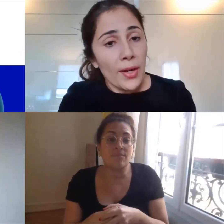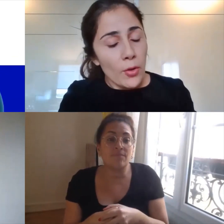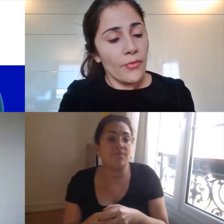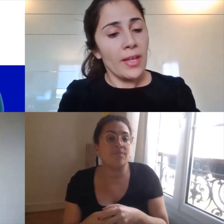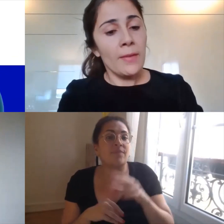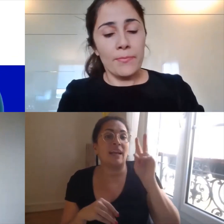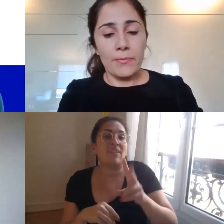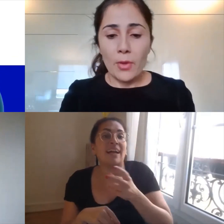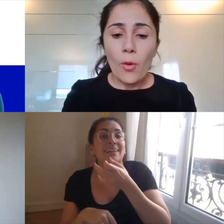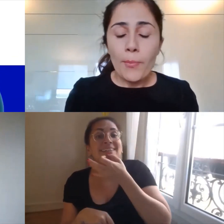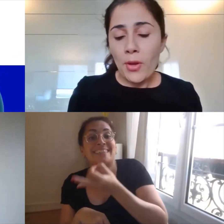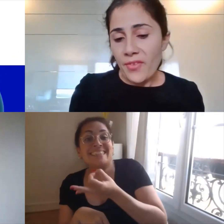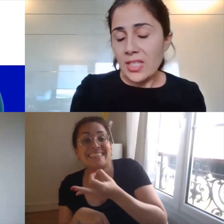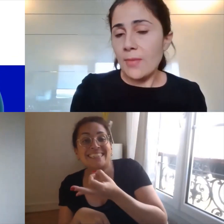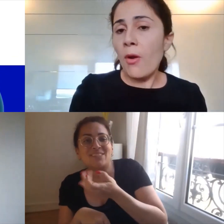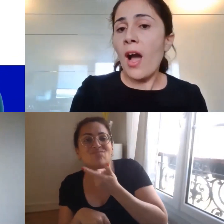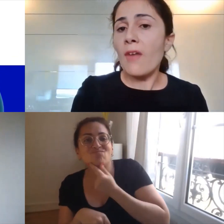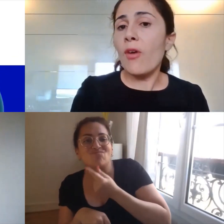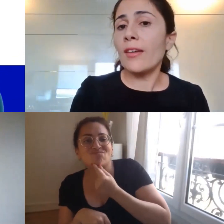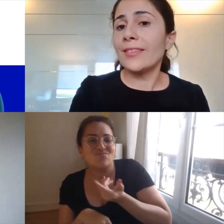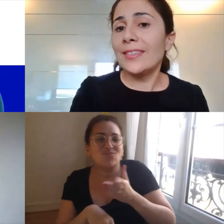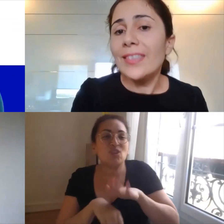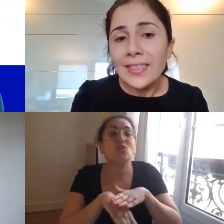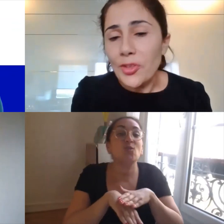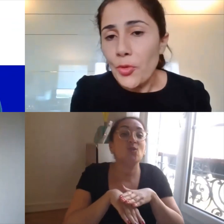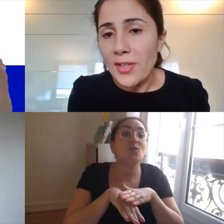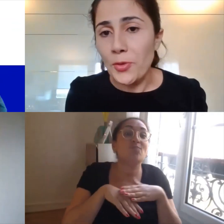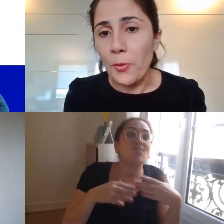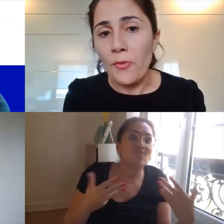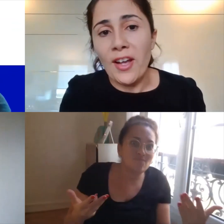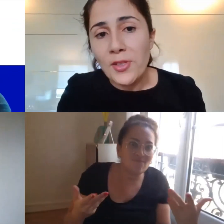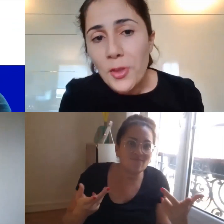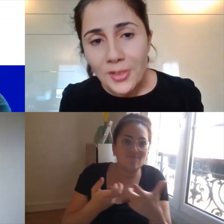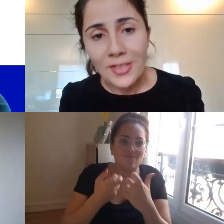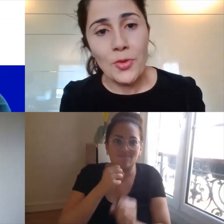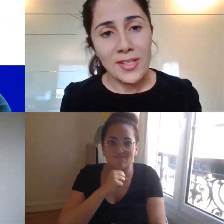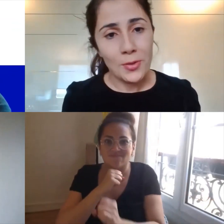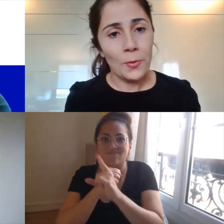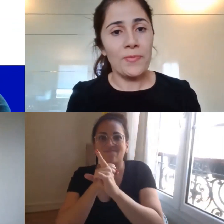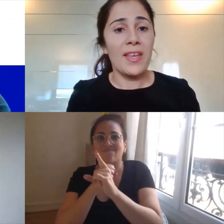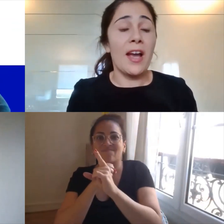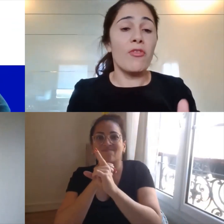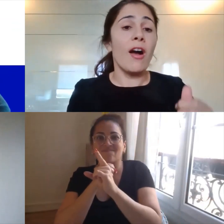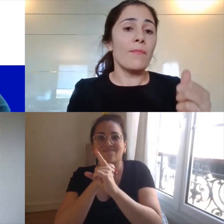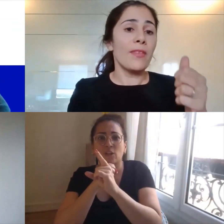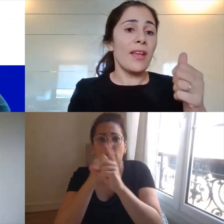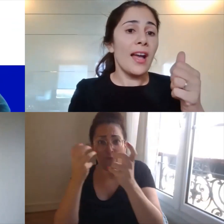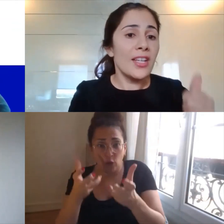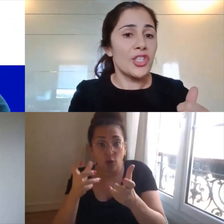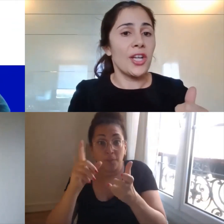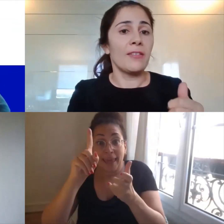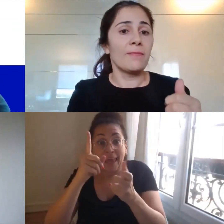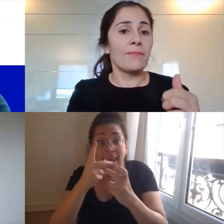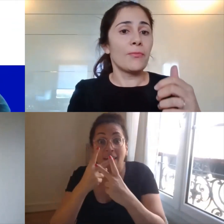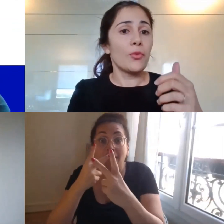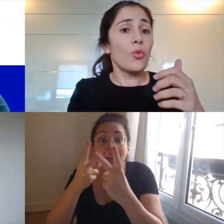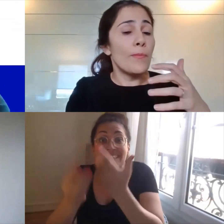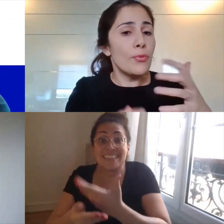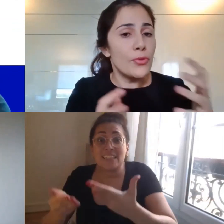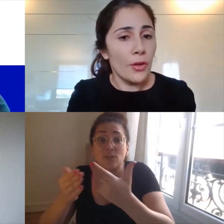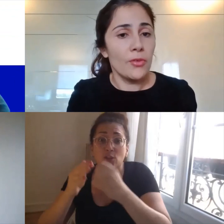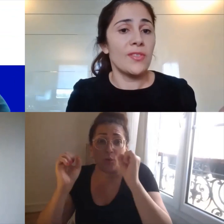pour innover on peut effectivement avoir 10 situations vers 100 situations et avoir un échec